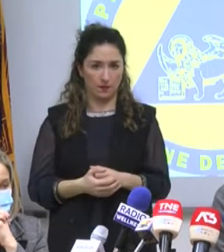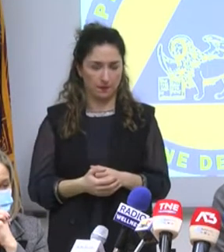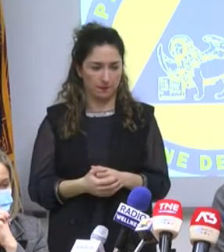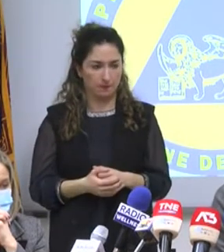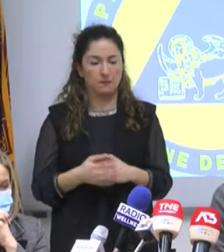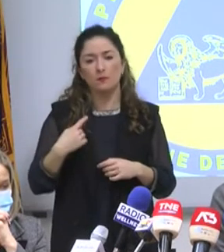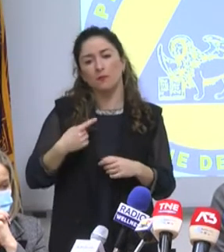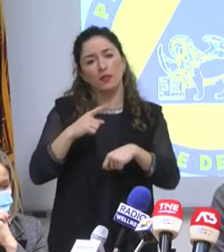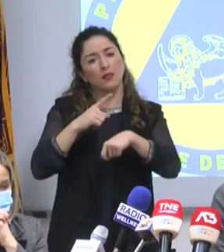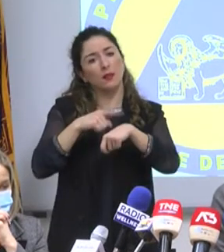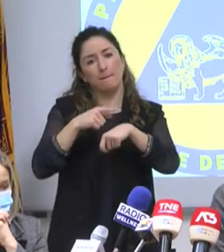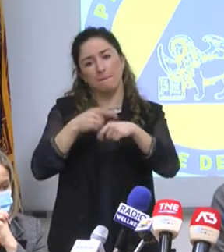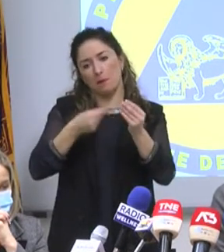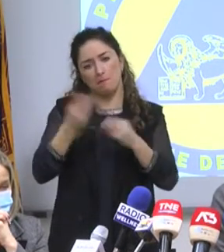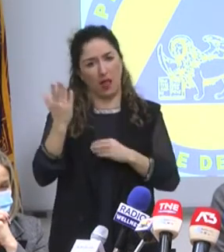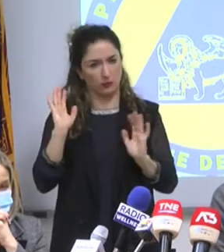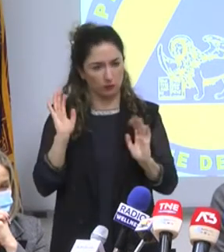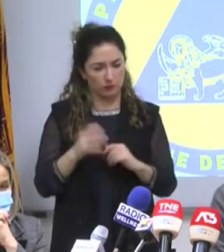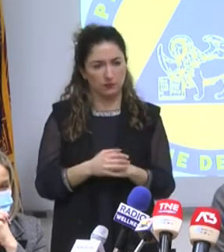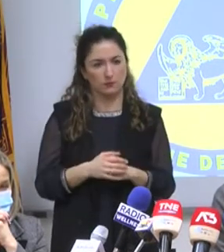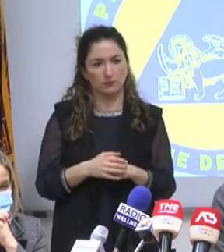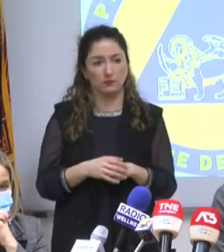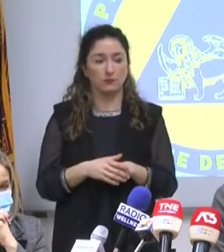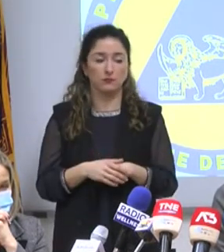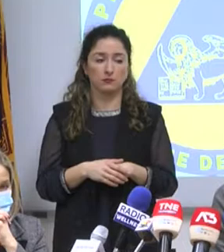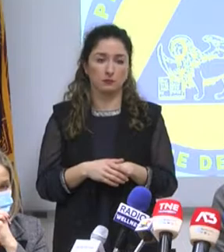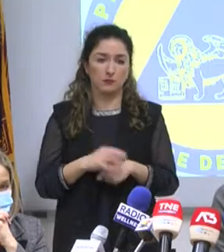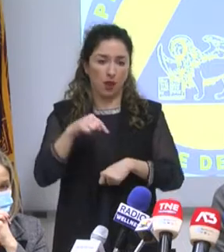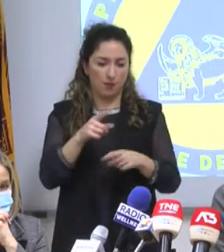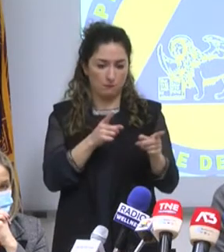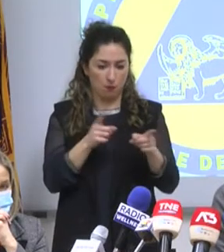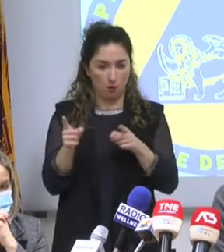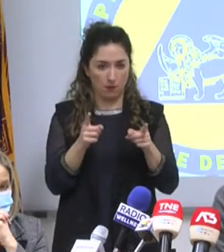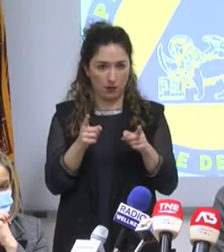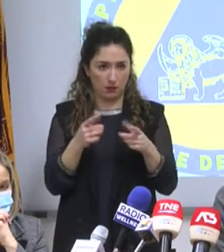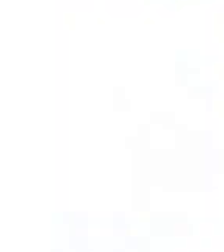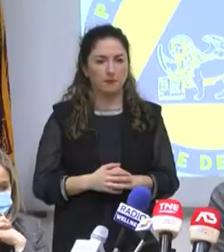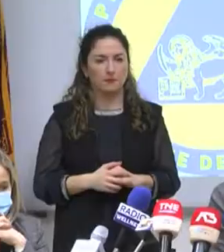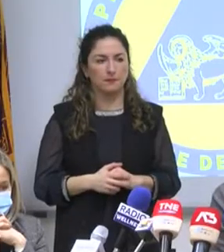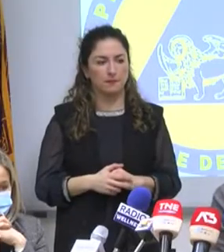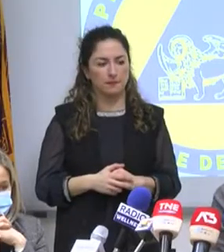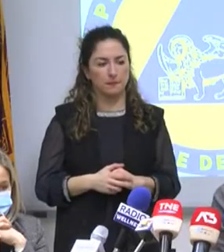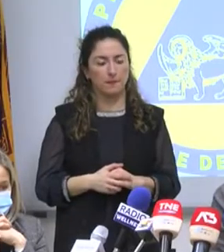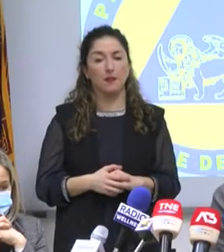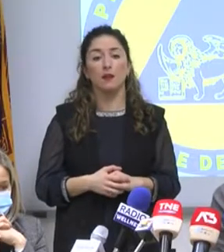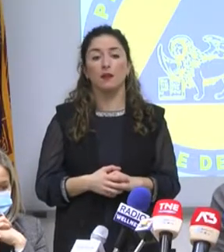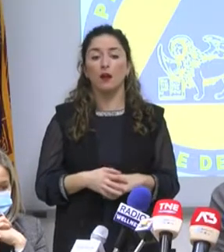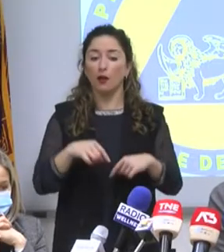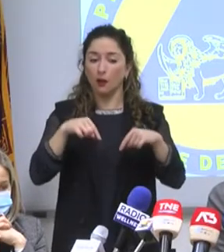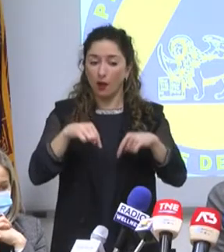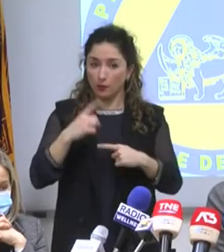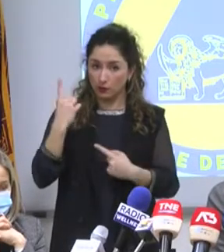Noi abbiamo perso tempo utile, che in un periodo come questo è tempo vitale. Se oggi siamo in queste